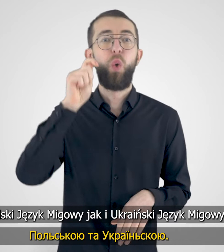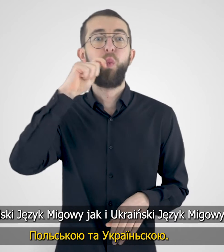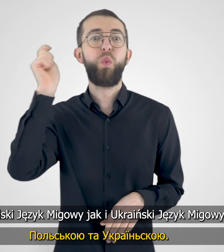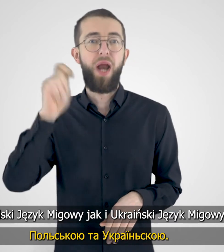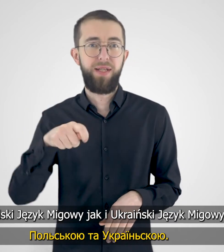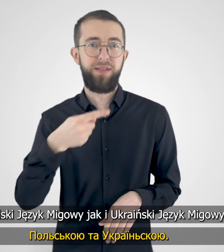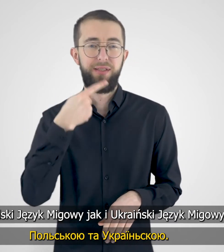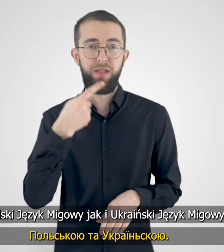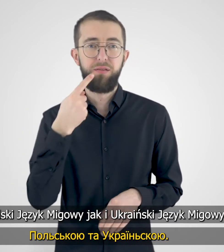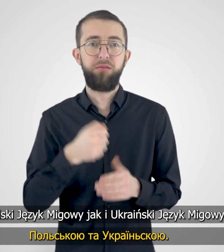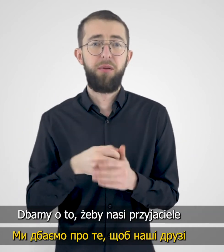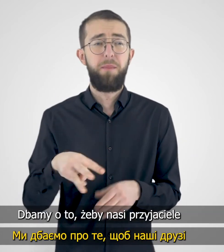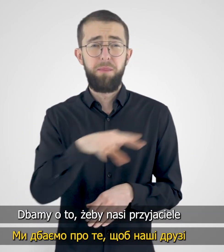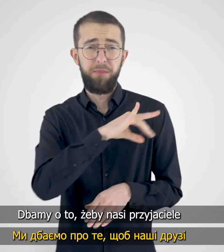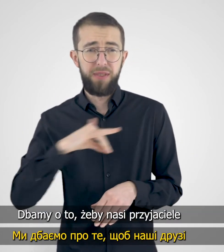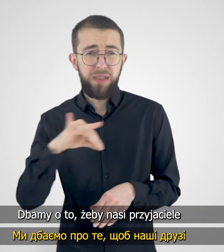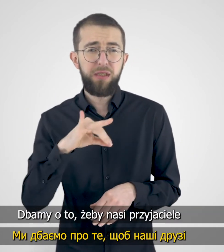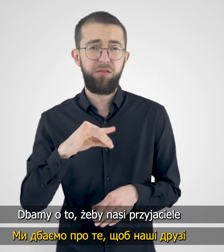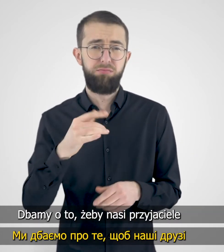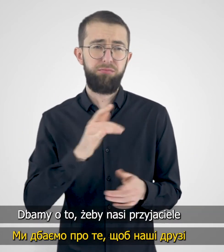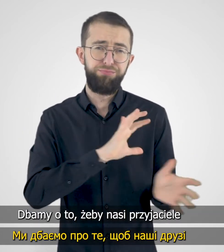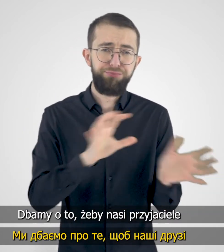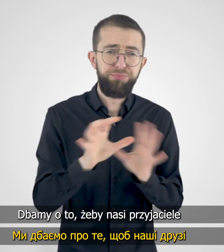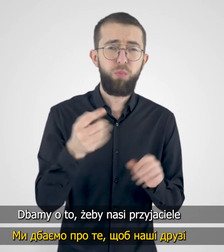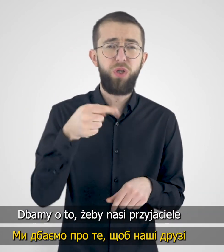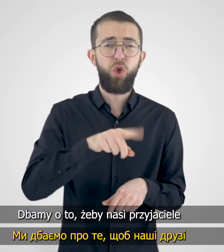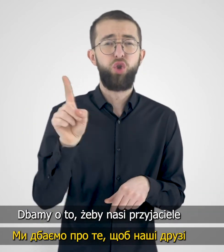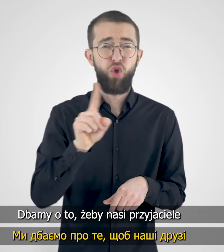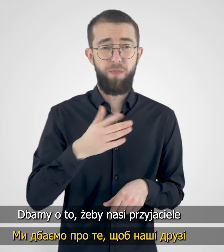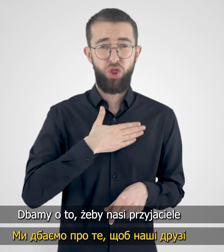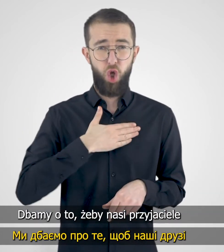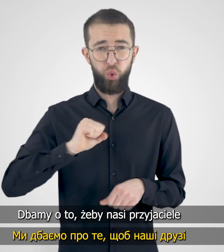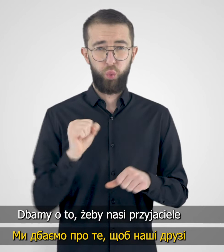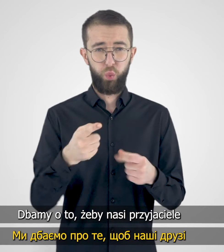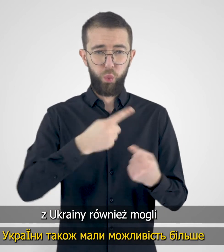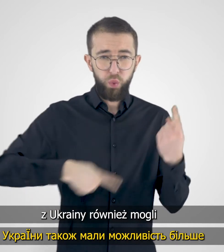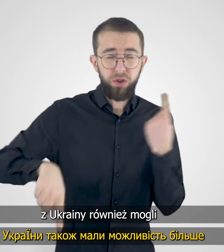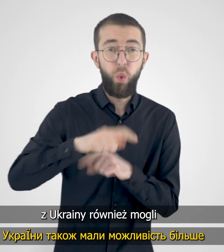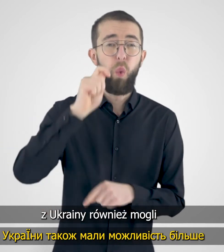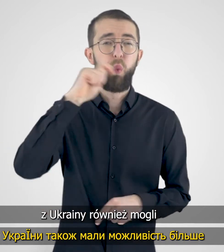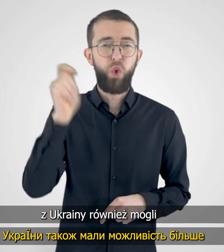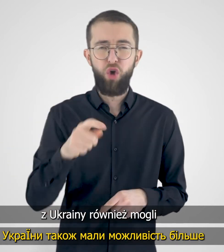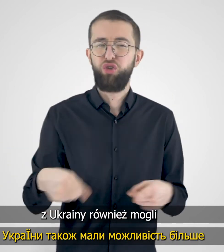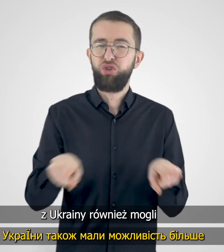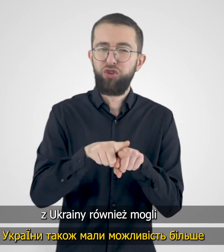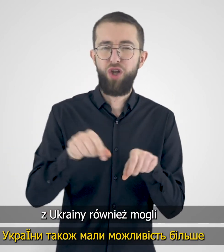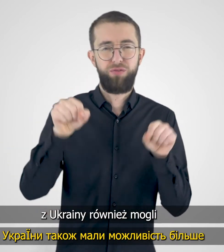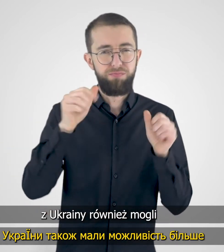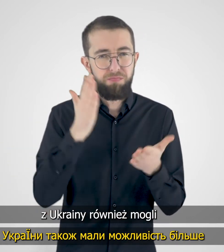i ukraiński język migowy. Dbamy o to, żeby nasi przyjaciele z Ukrainy również mogli